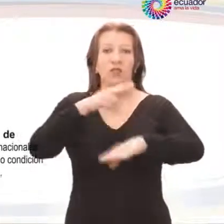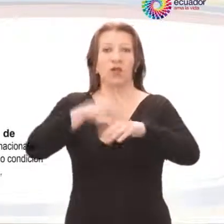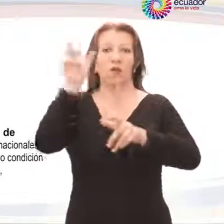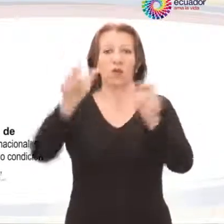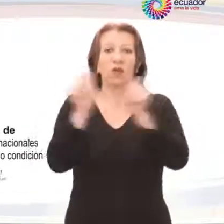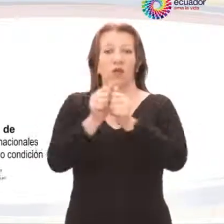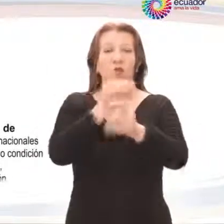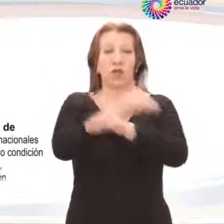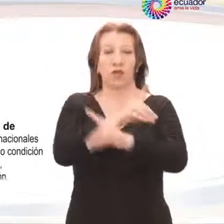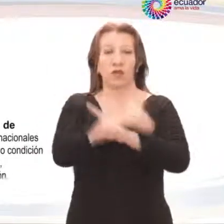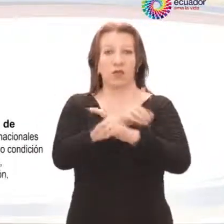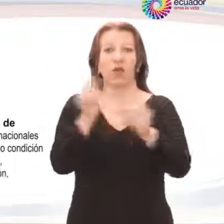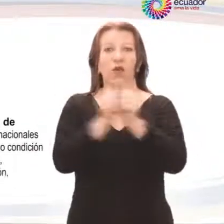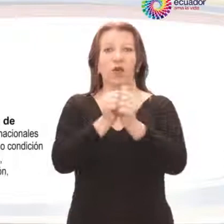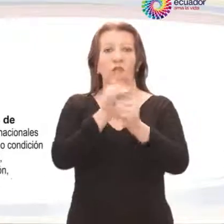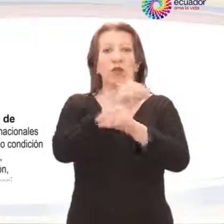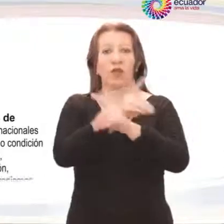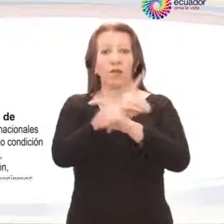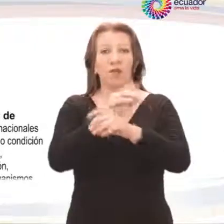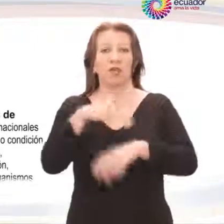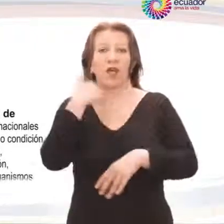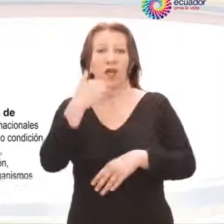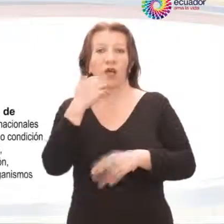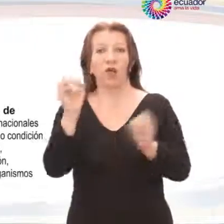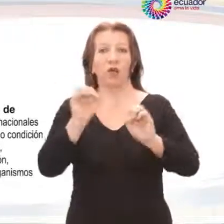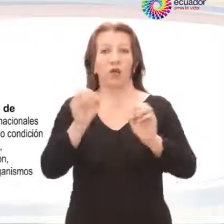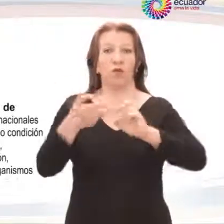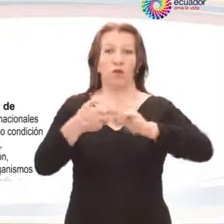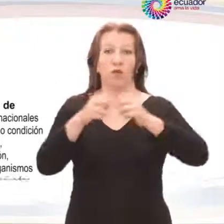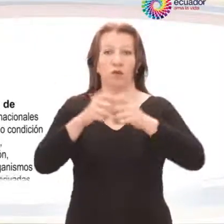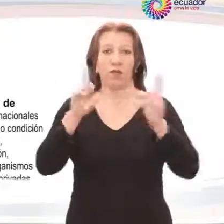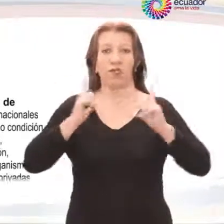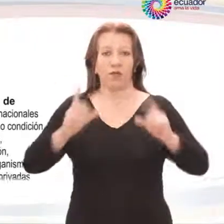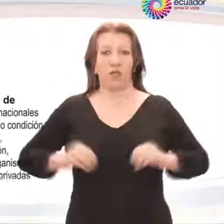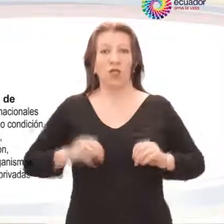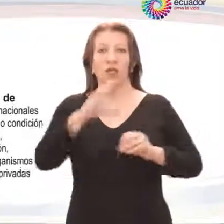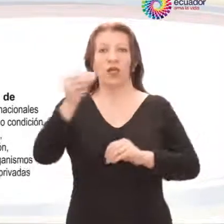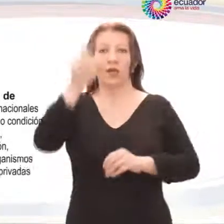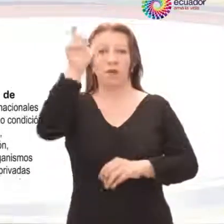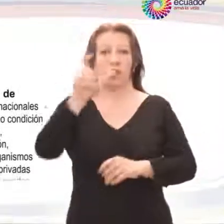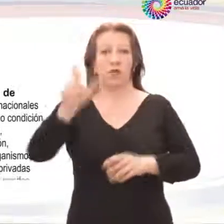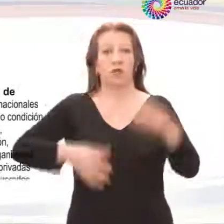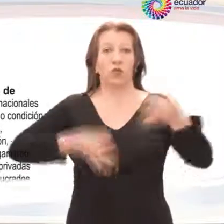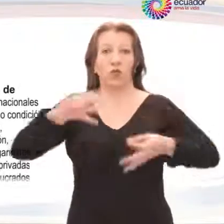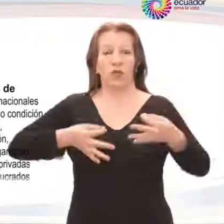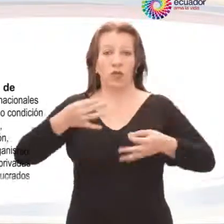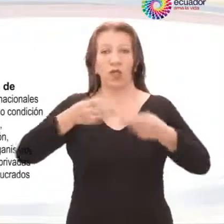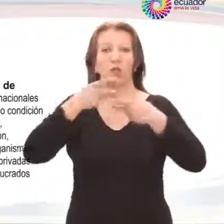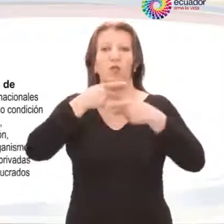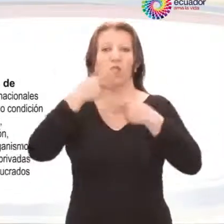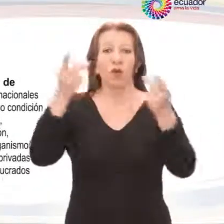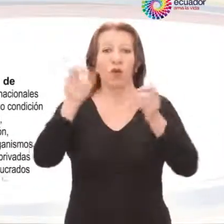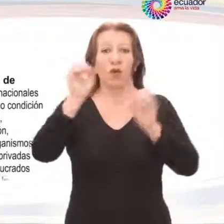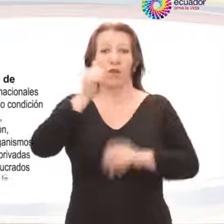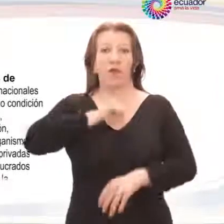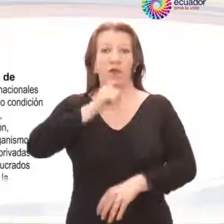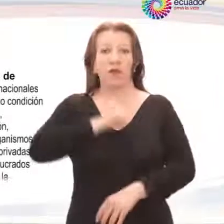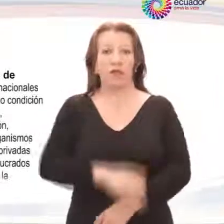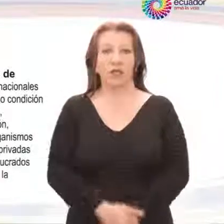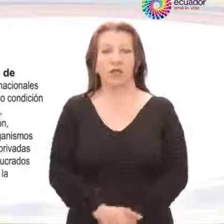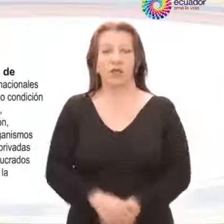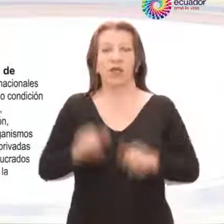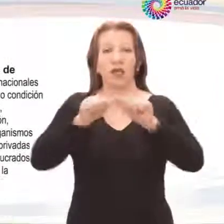Personas con Discapacidad, con Deficiencia o Condición Discapacitante y de personas jurídicas públicas, semipúblicas y privadas